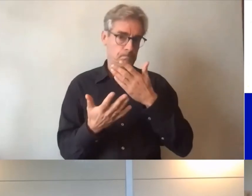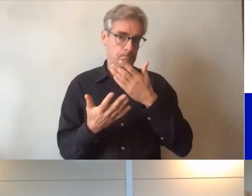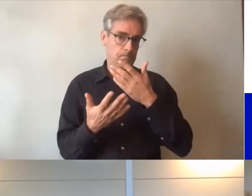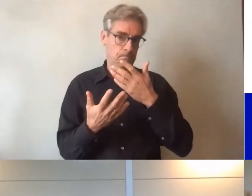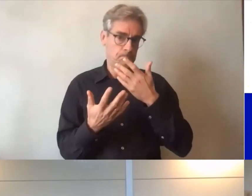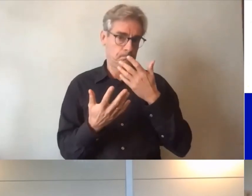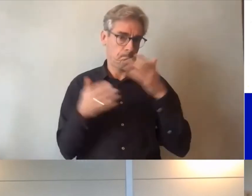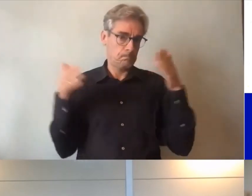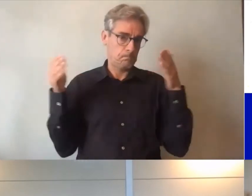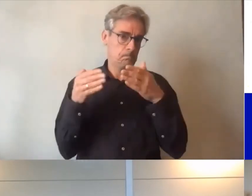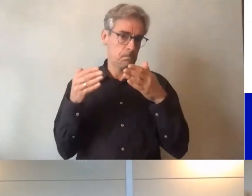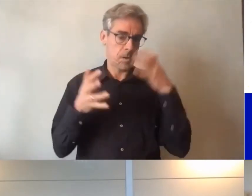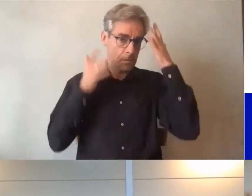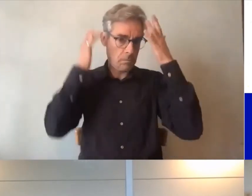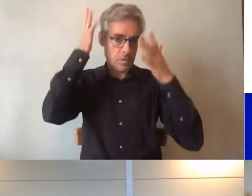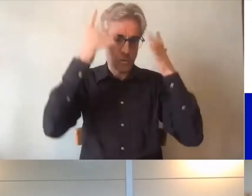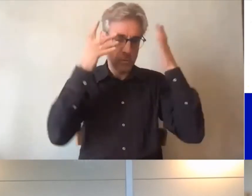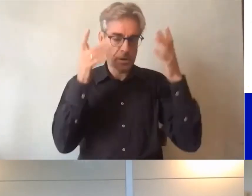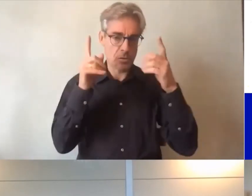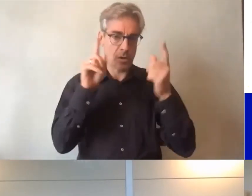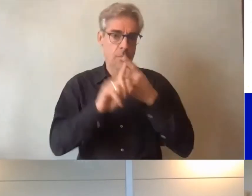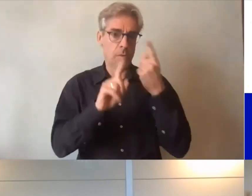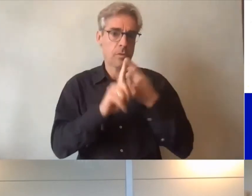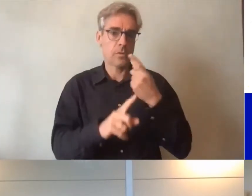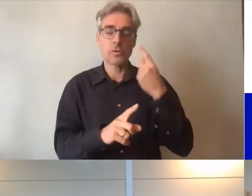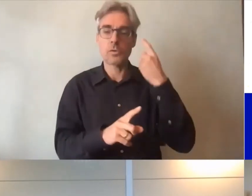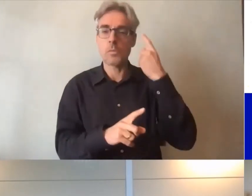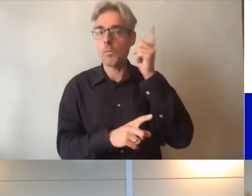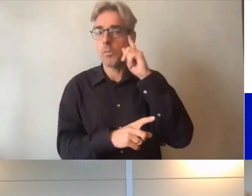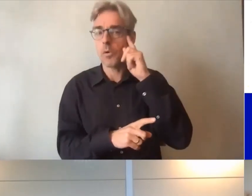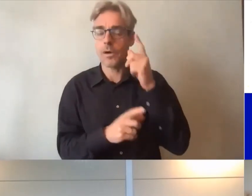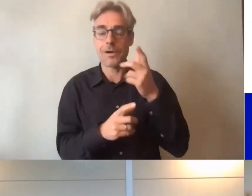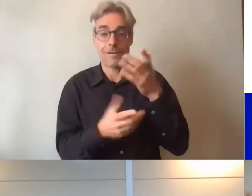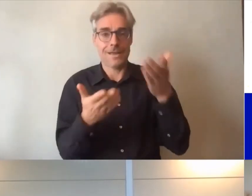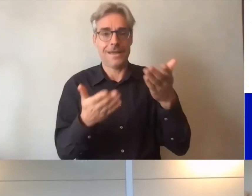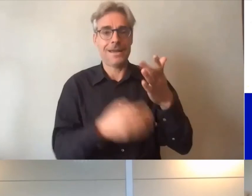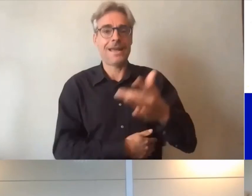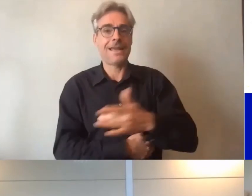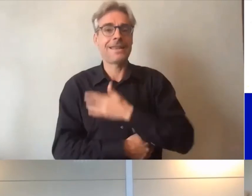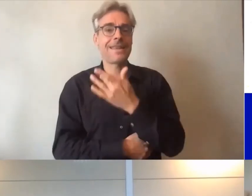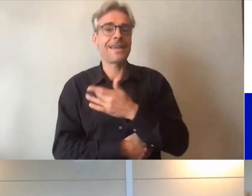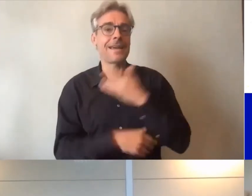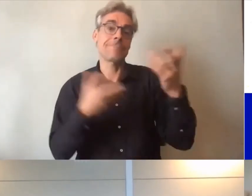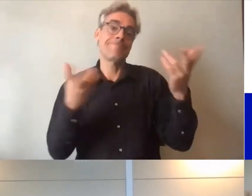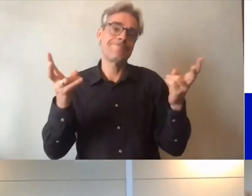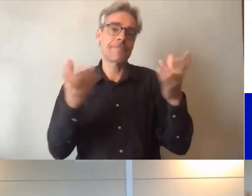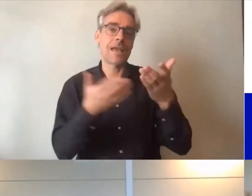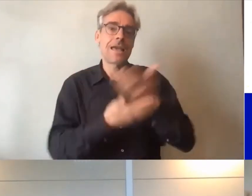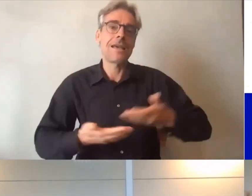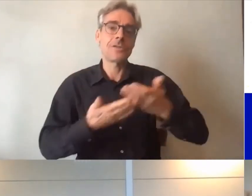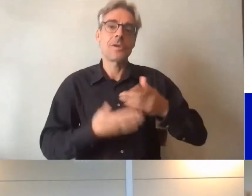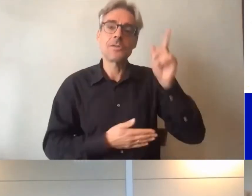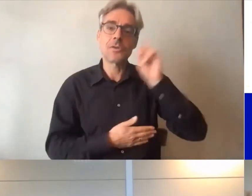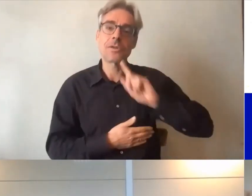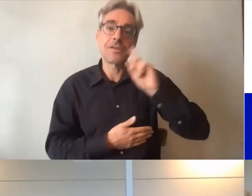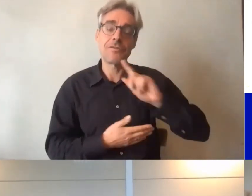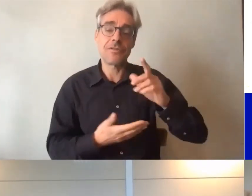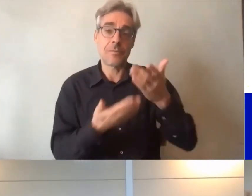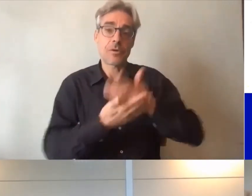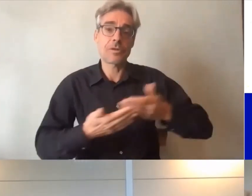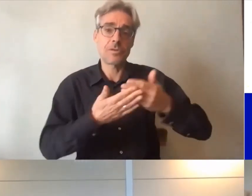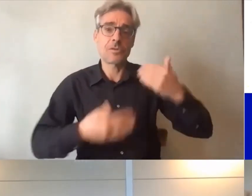préoccupations elle me semble importante également parce qu'elle s'intéresse à la condition des femmes dans cette situation